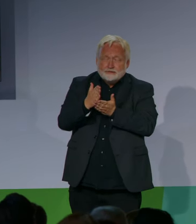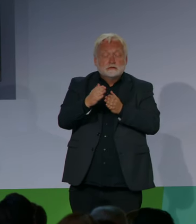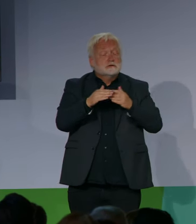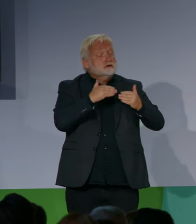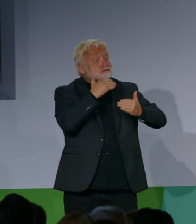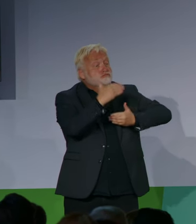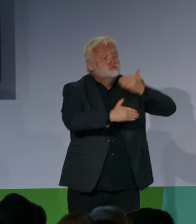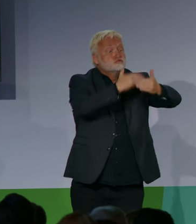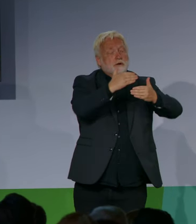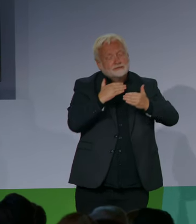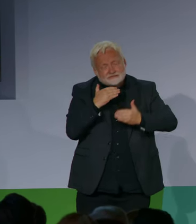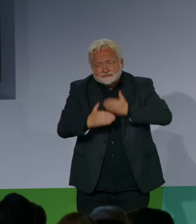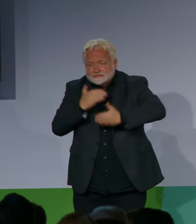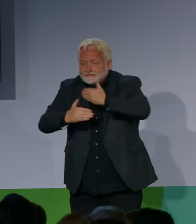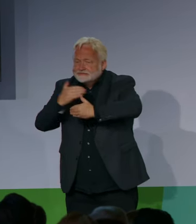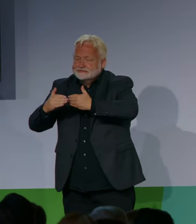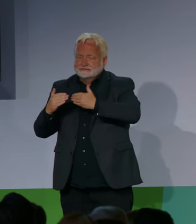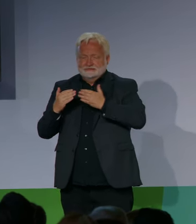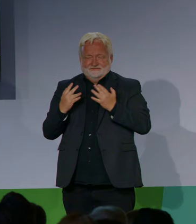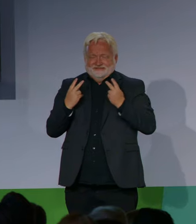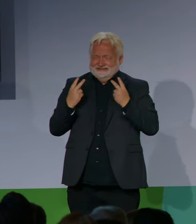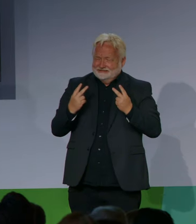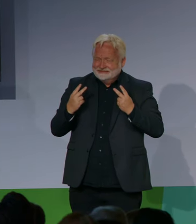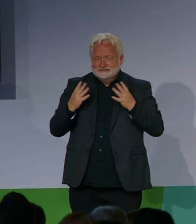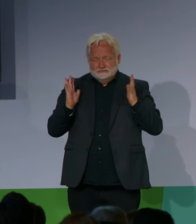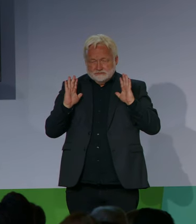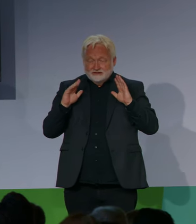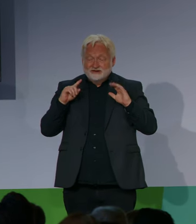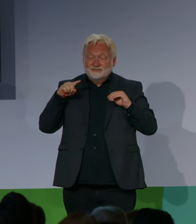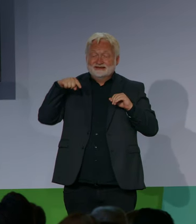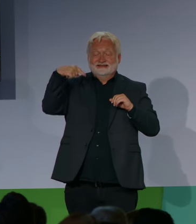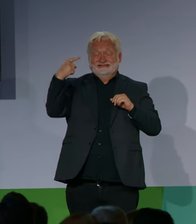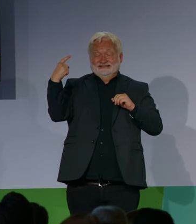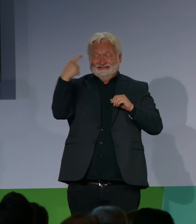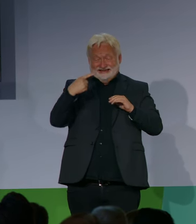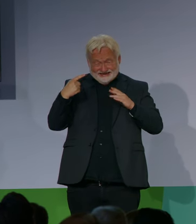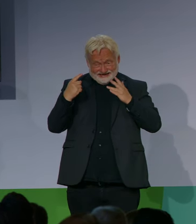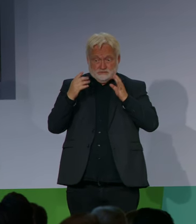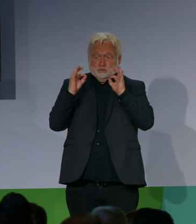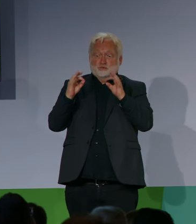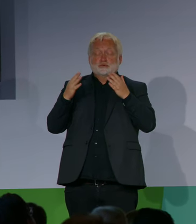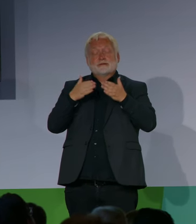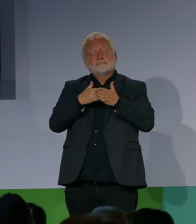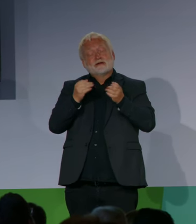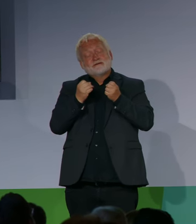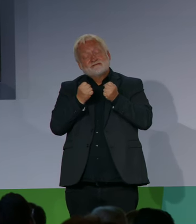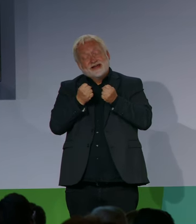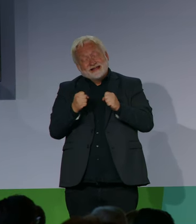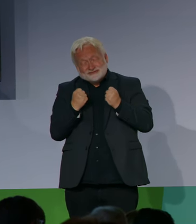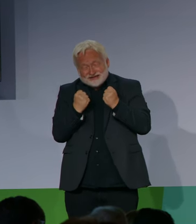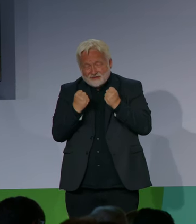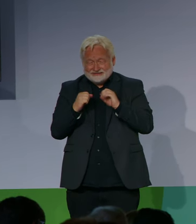sein. Bereits zu Beginn der Legislaturperiode haben wir das Gesetz zur Förderung eines inklusiven Arbeitsmarktes